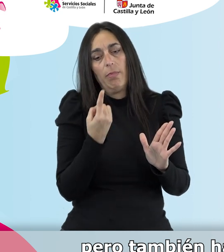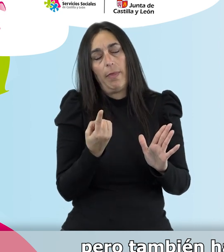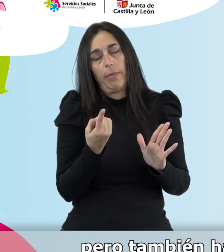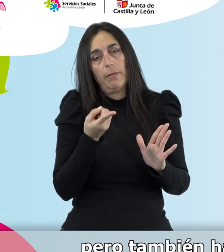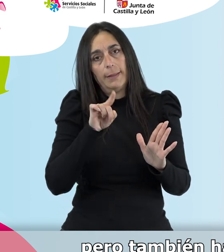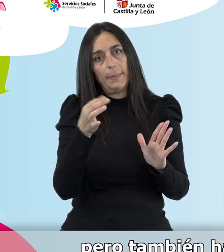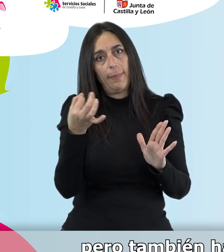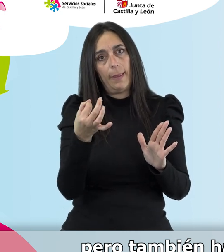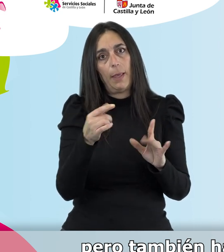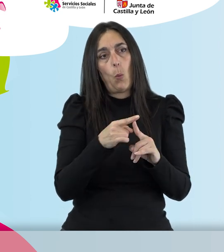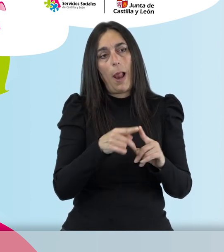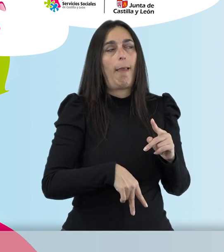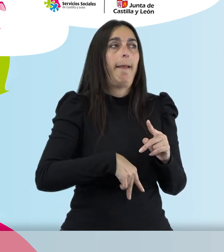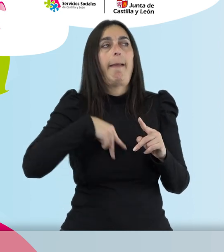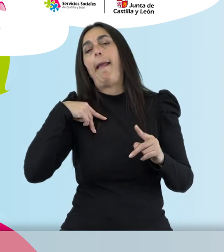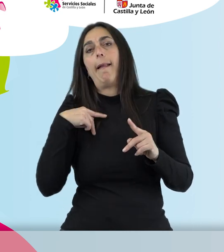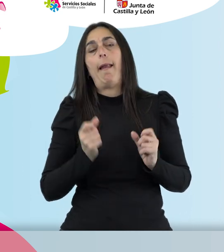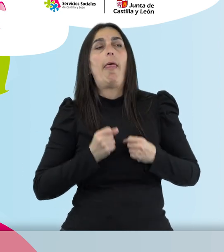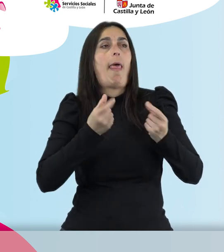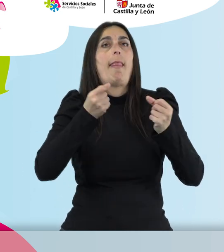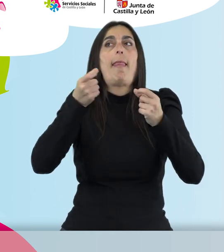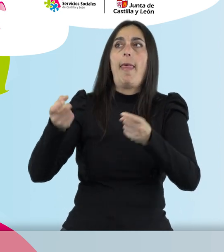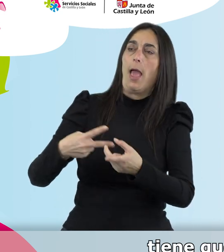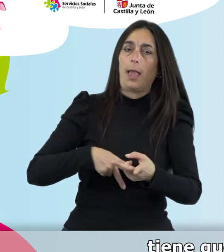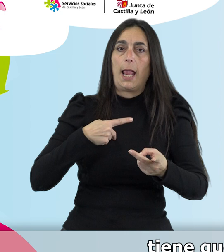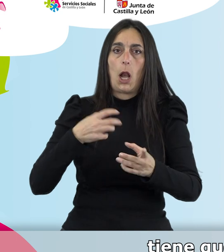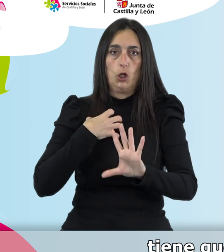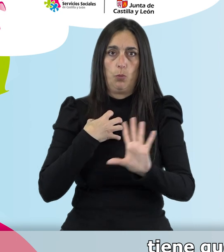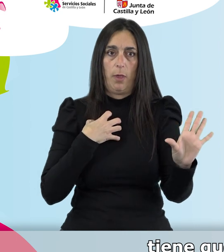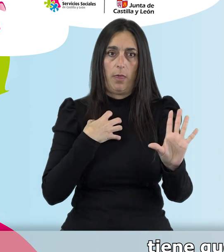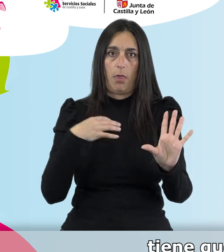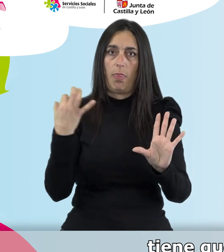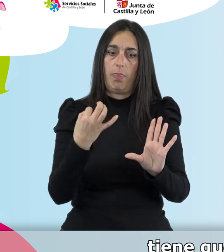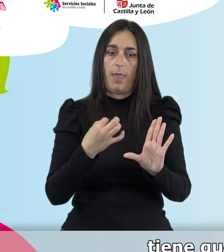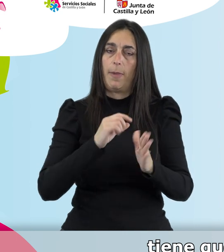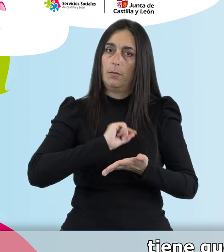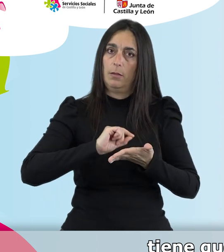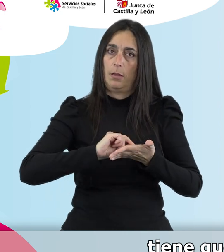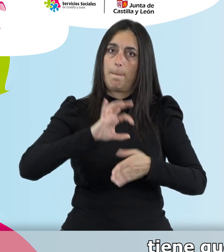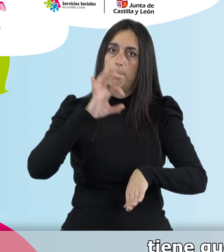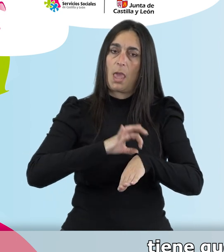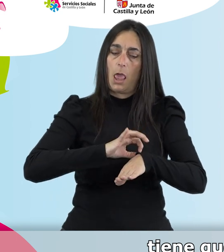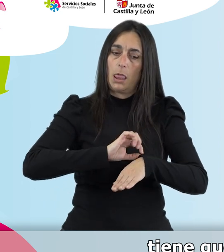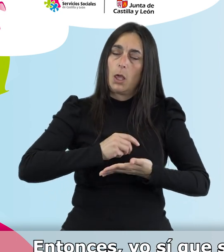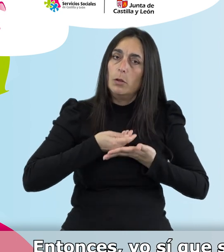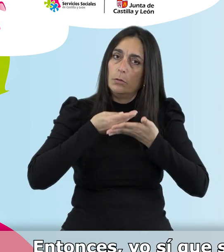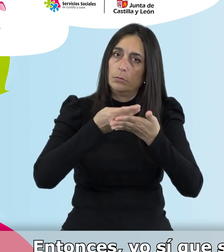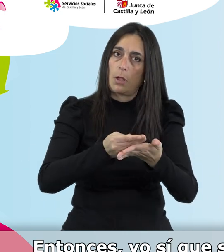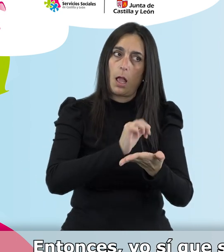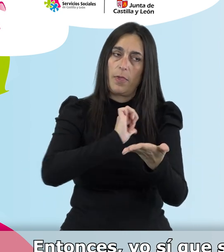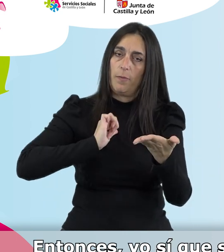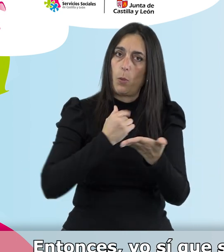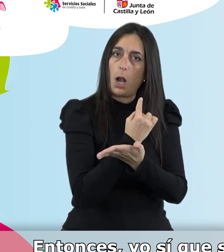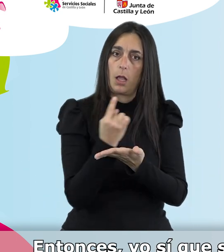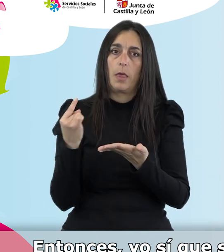decir que no se puede generalizar o dar de forma indiscriminada. Tiene que ser con una prescripción facultativa. Entonces,